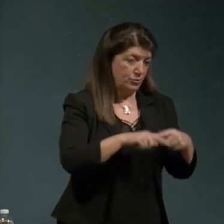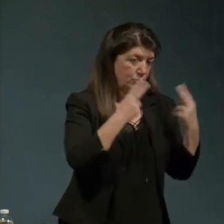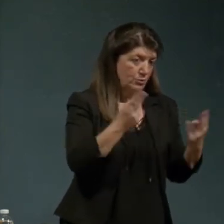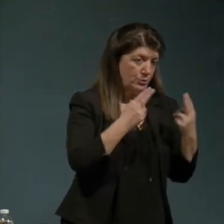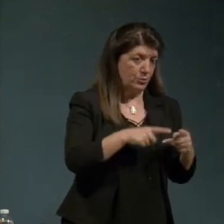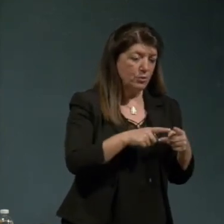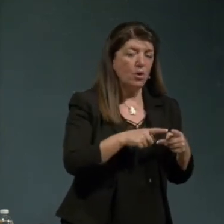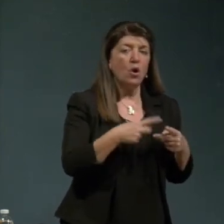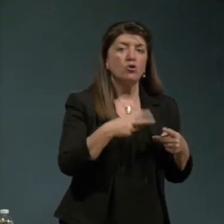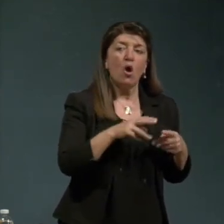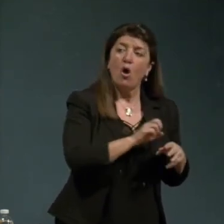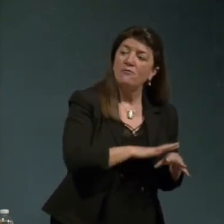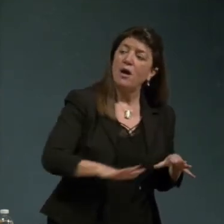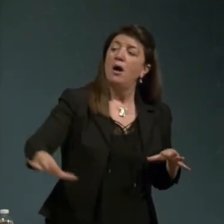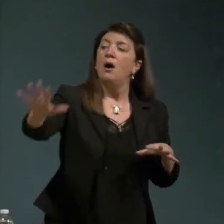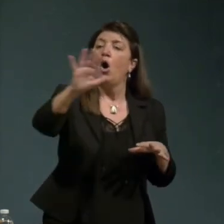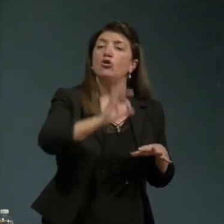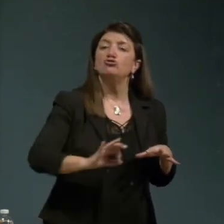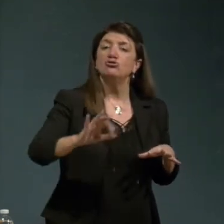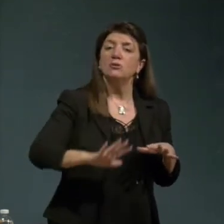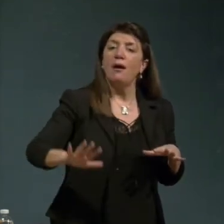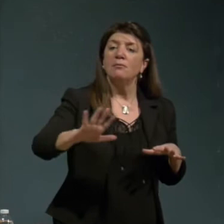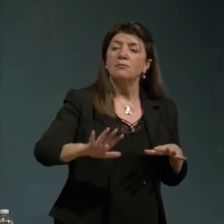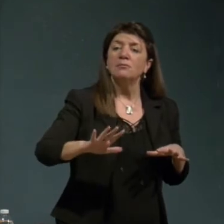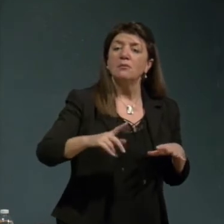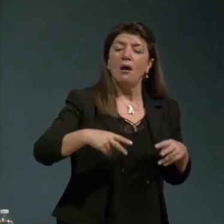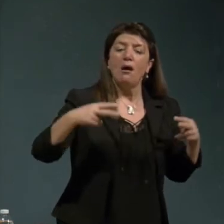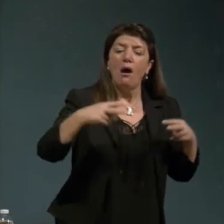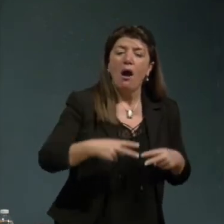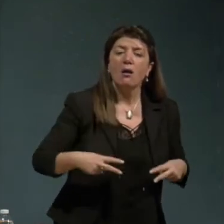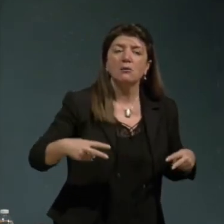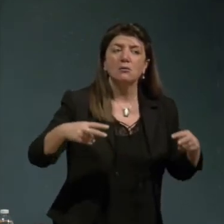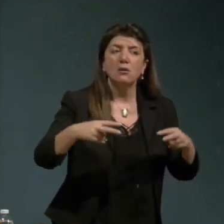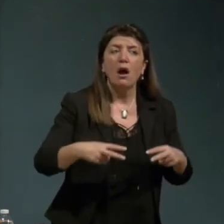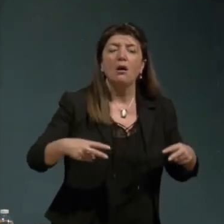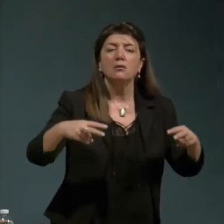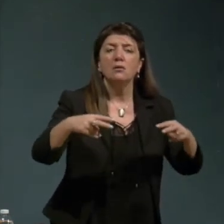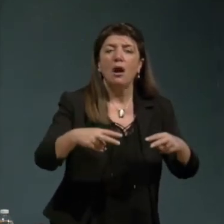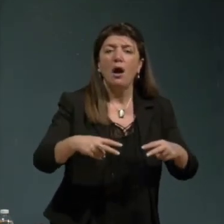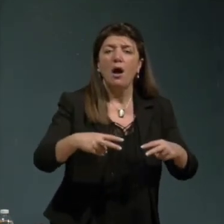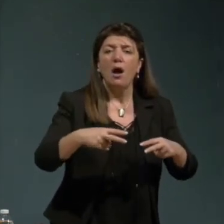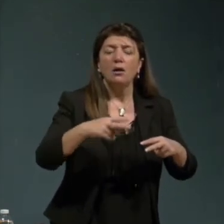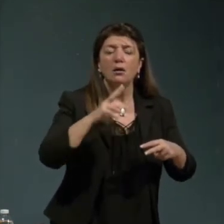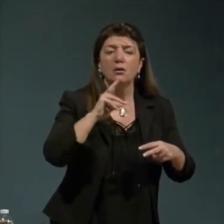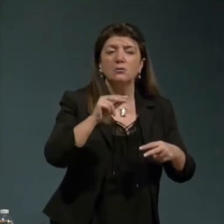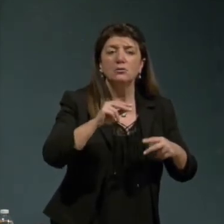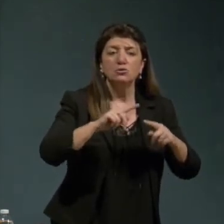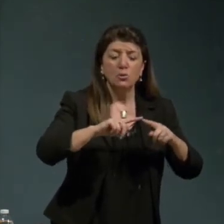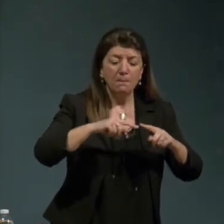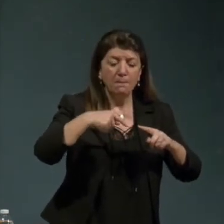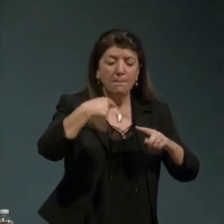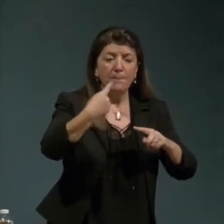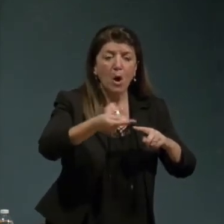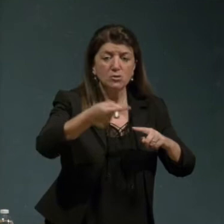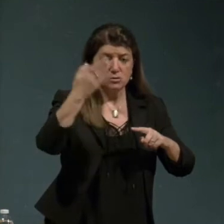dopo anni per esempio sarà definita postmoderna o con tutte quelle definizioni post